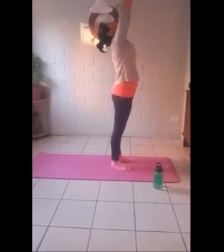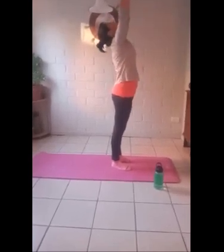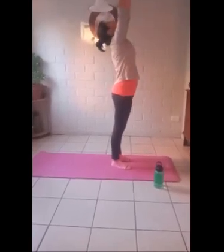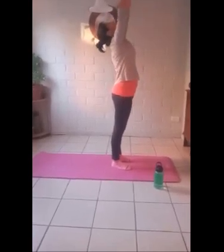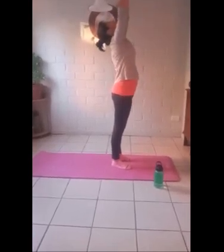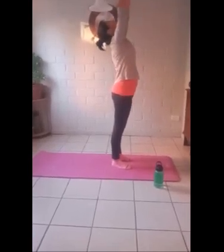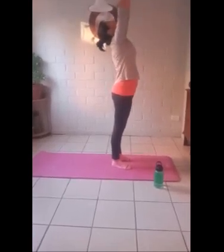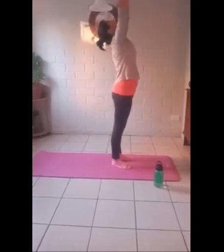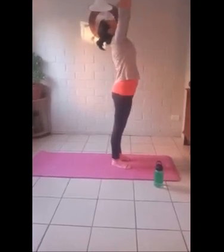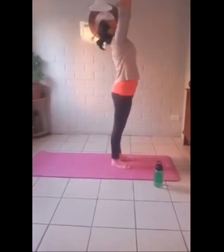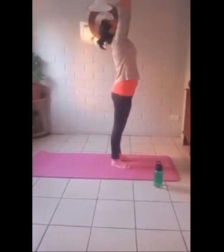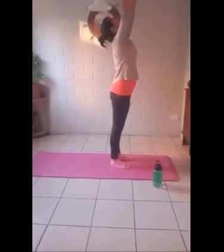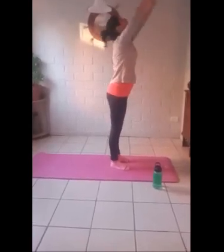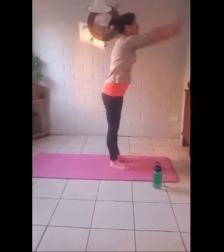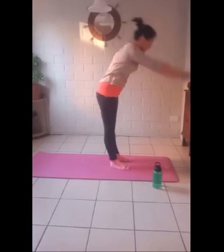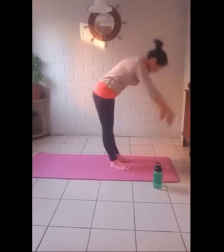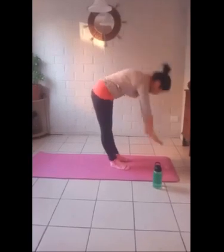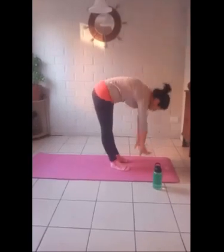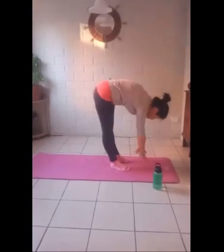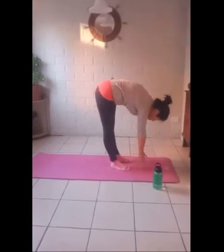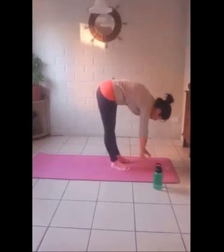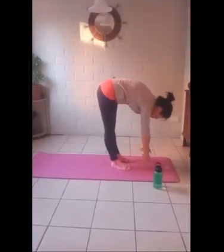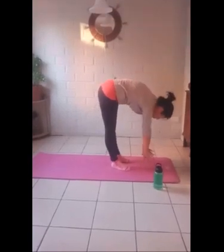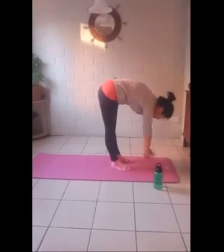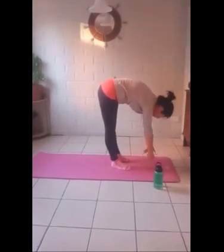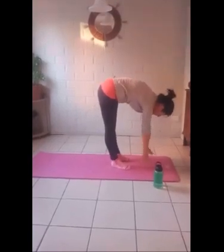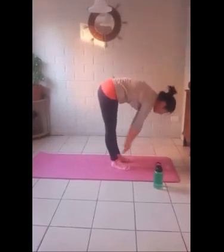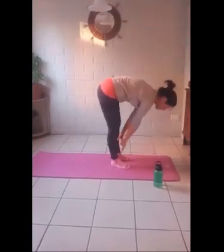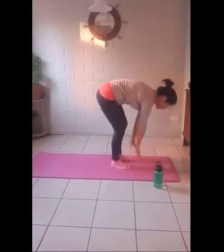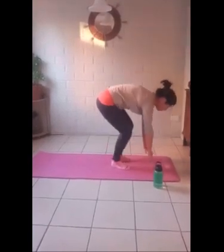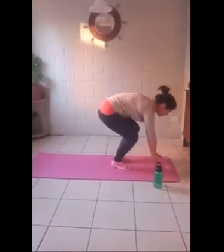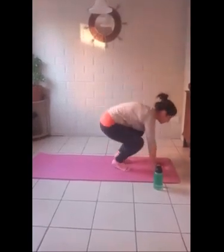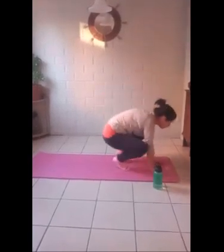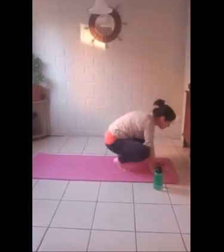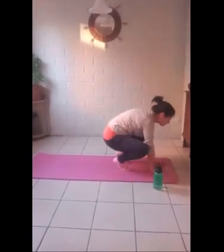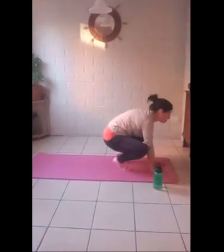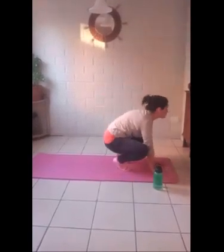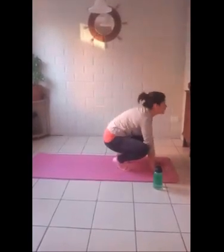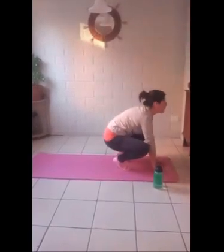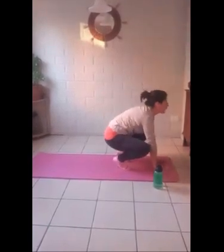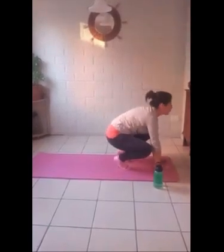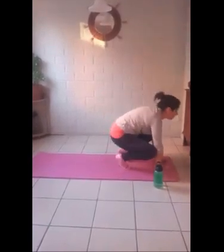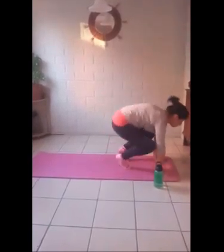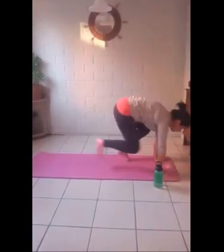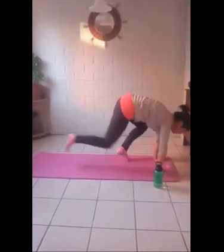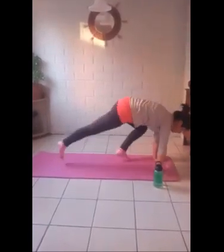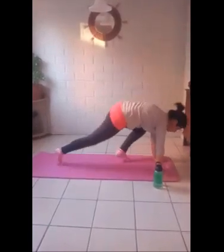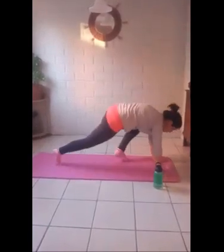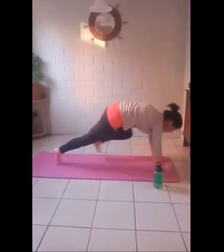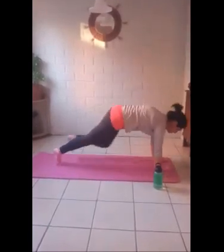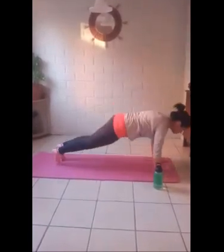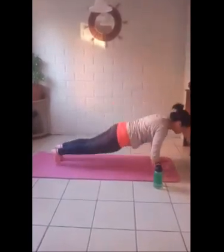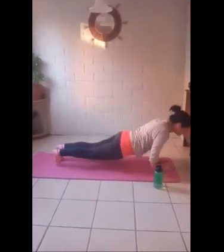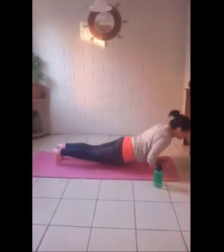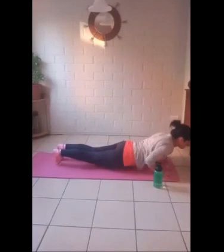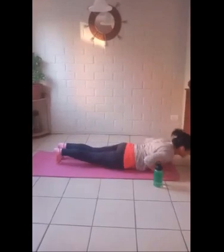Saludo al sol, saludo a la tierra Me agacho como rana que se mete al agua